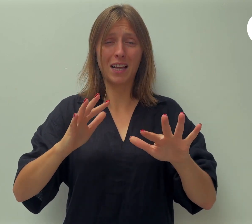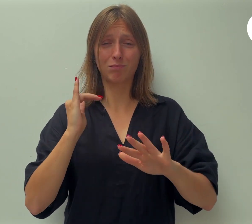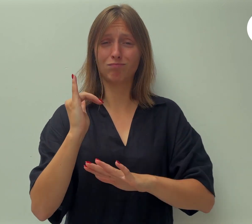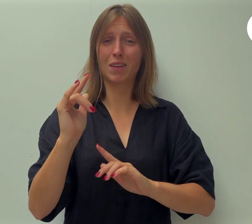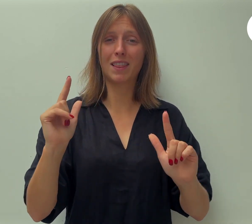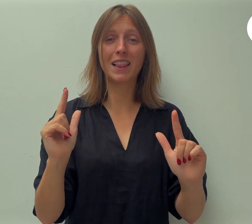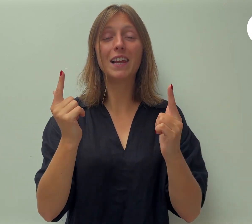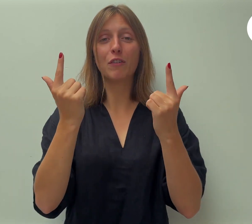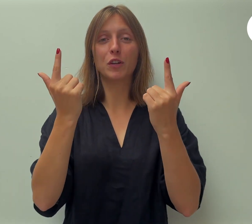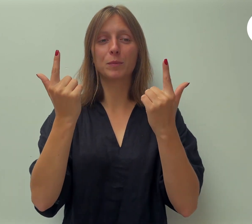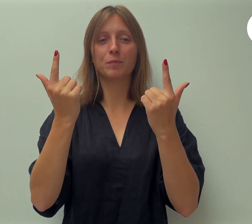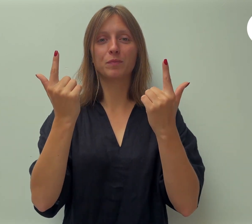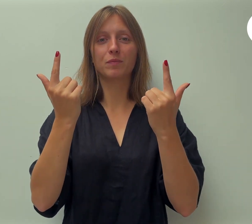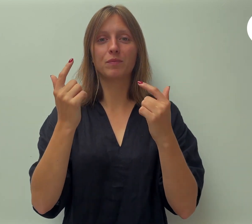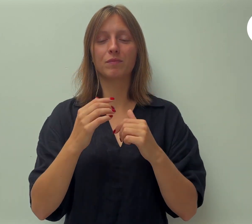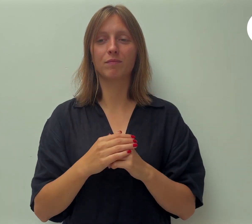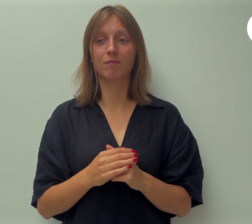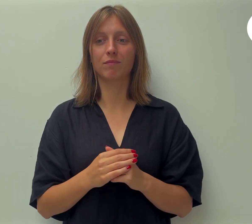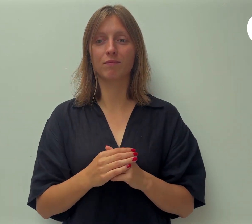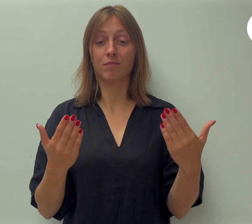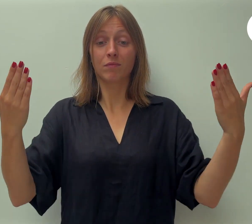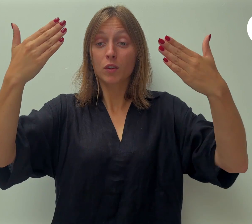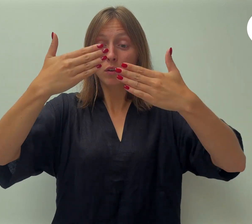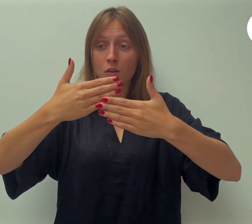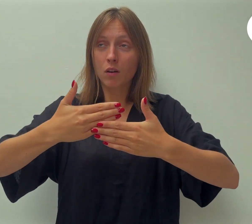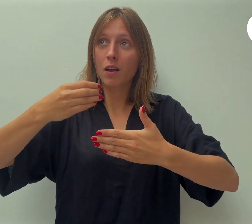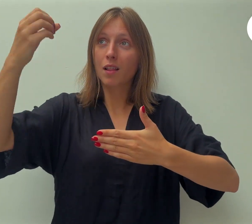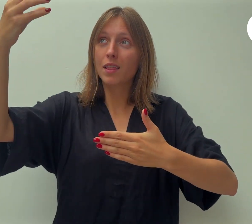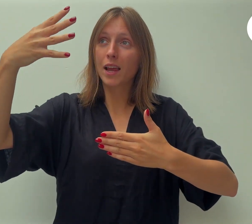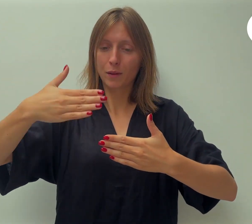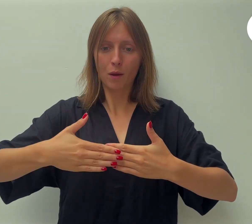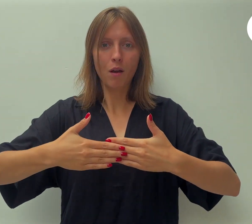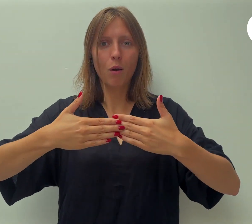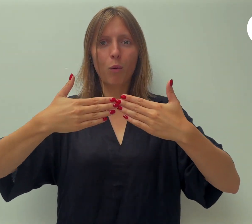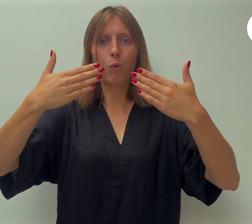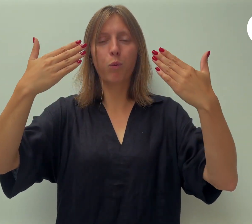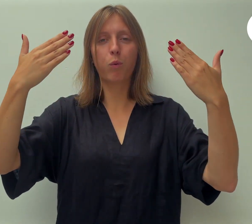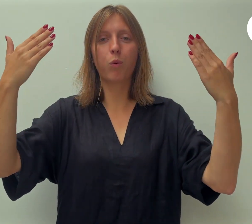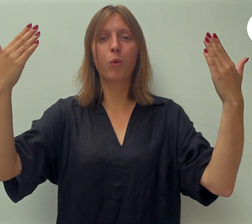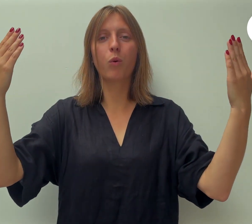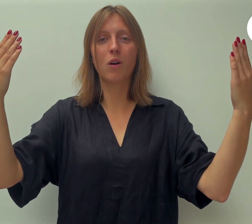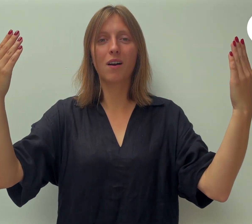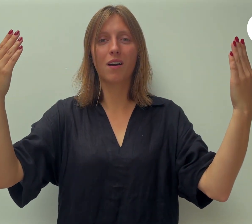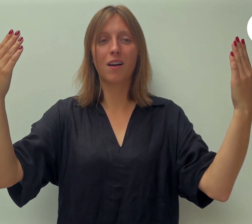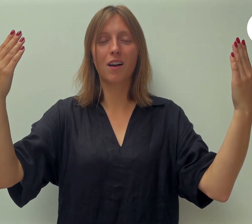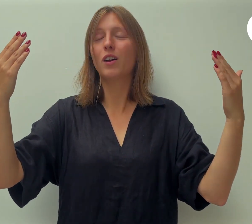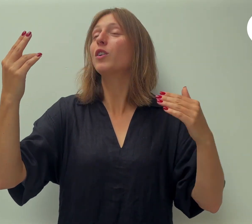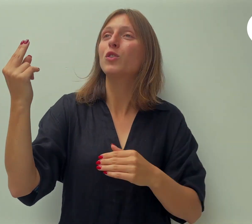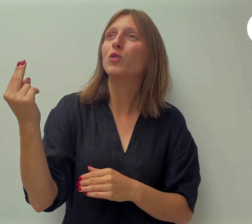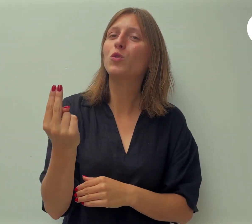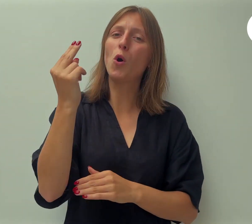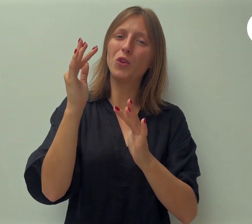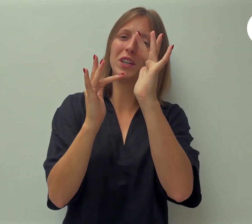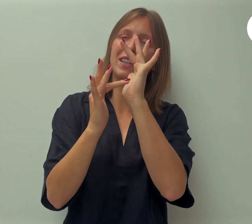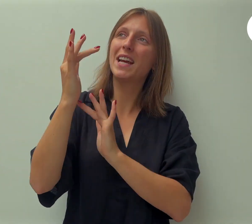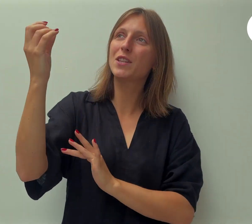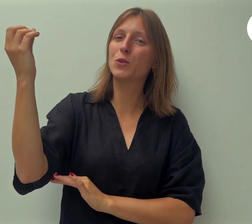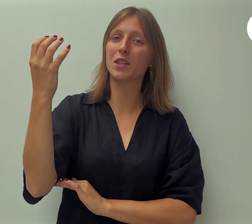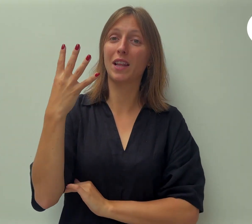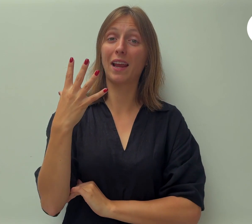licht wordt alles weer helder in ons geestelijk leven. We hebben het licht van Jezus nodig als we zelf een licht willen zijn.